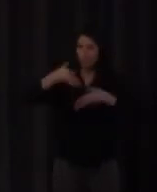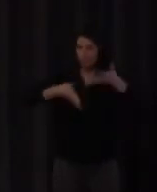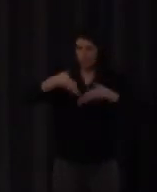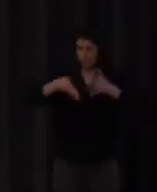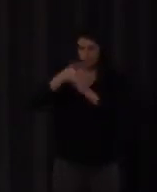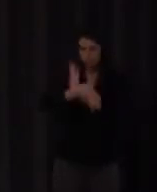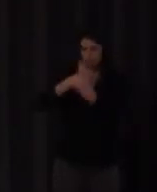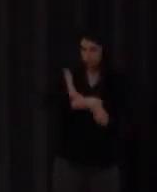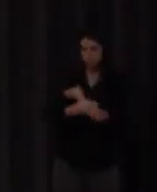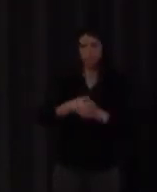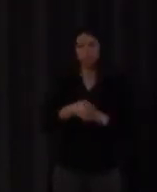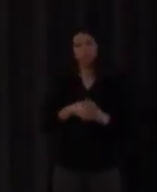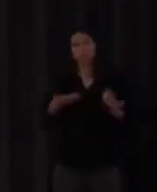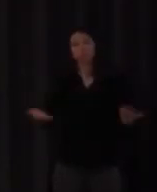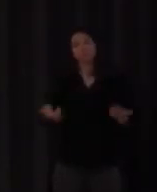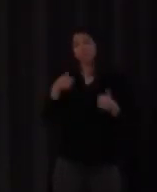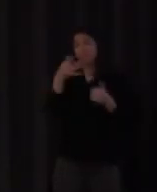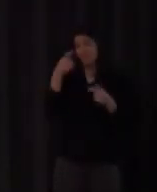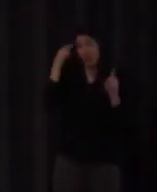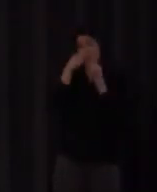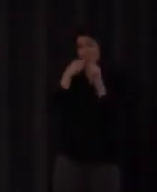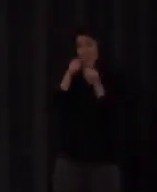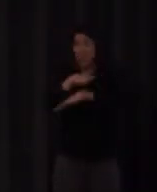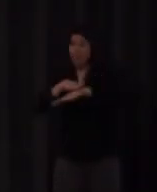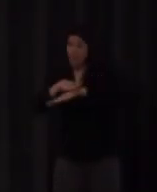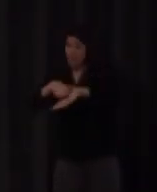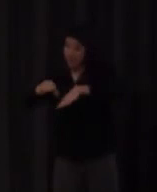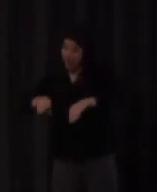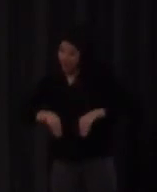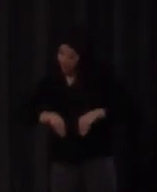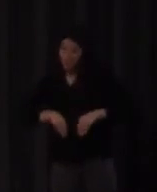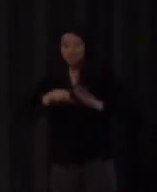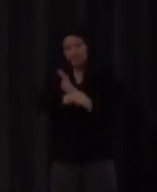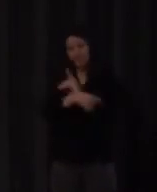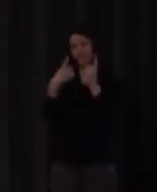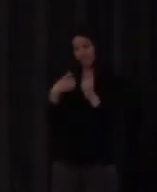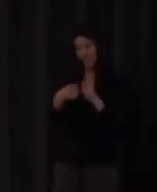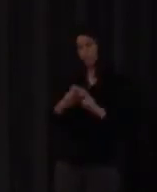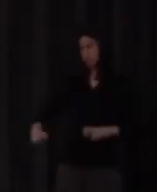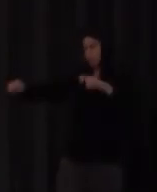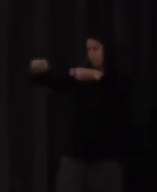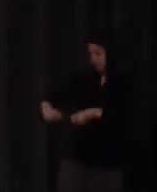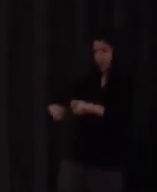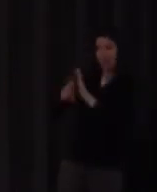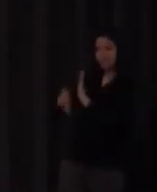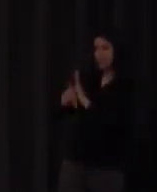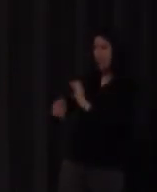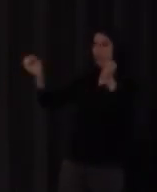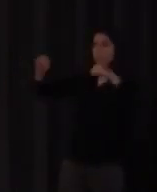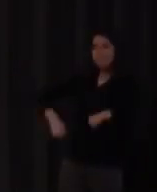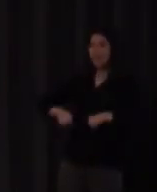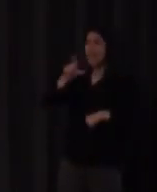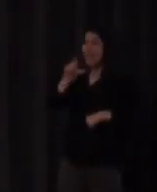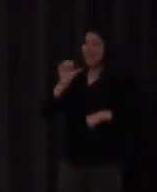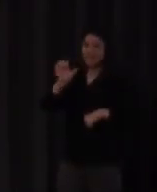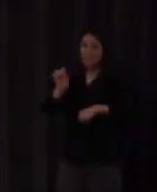haría falta sentar las bases y decir bien pues tomamos la LSE como lengua primera de enseñanza